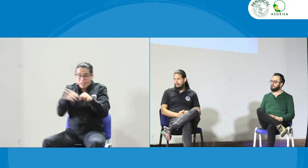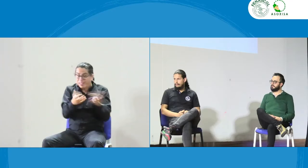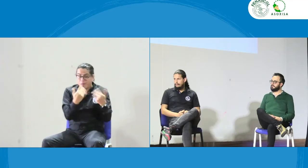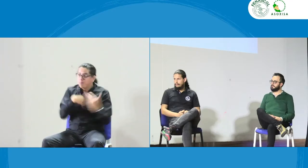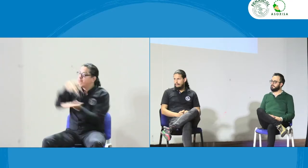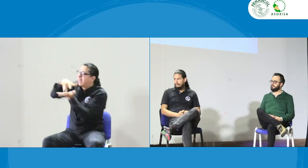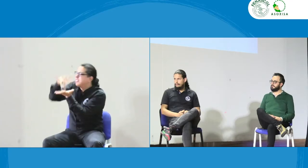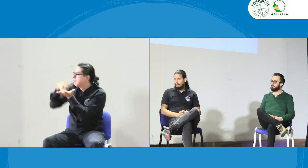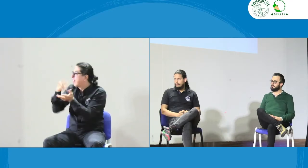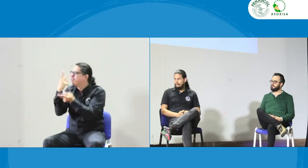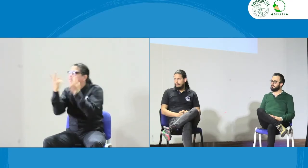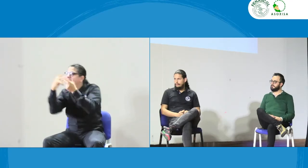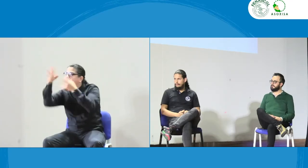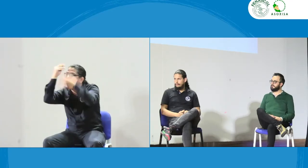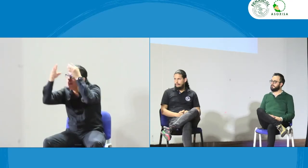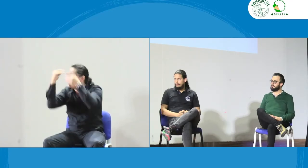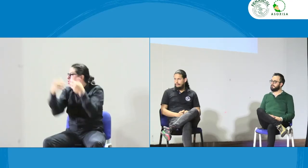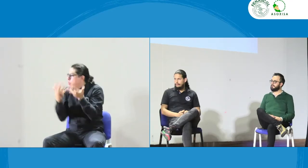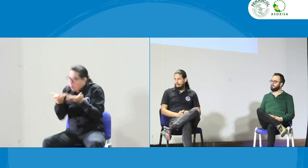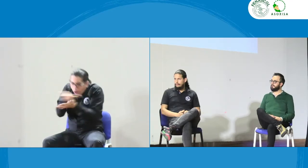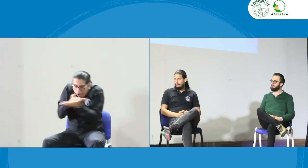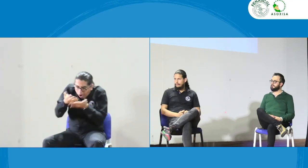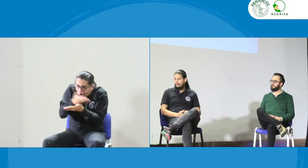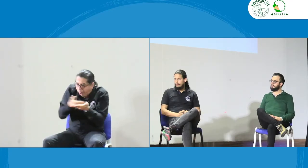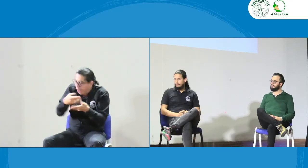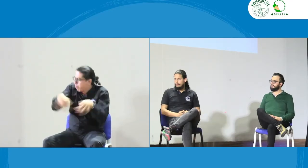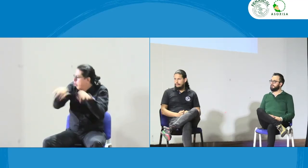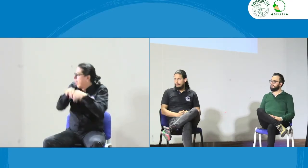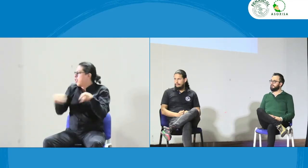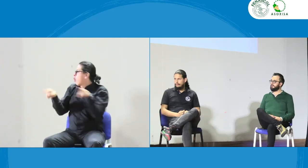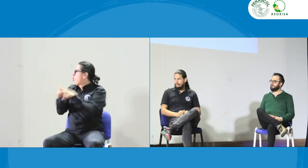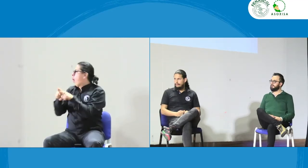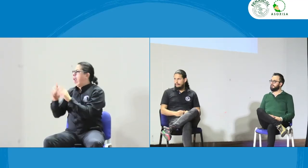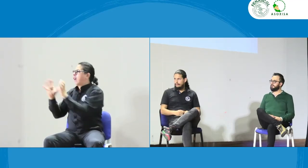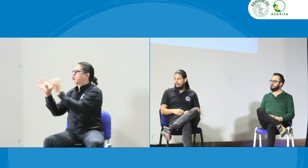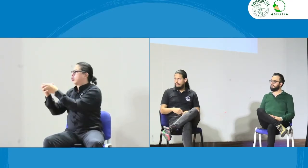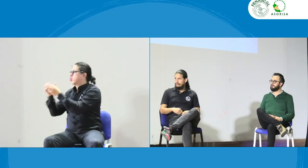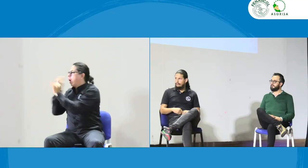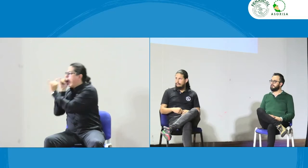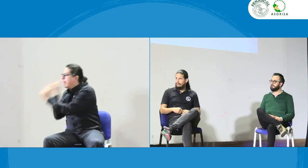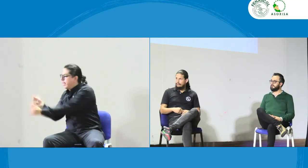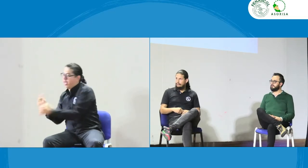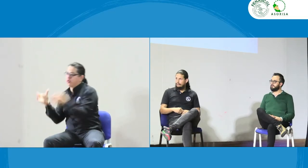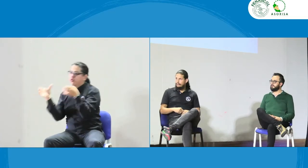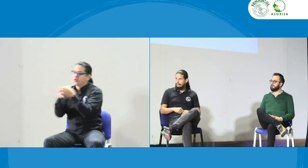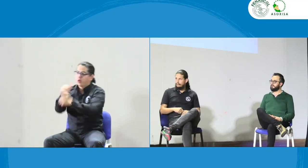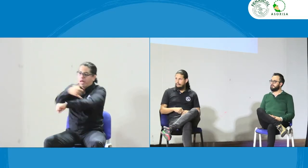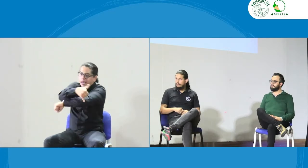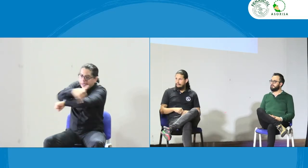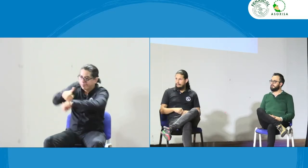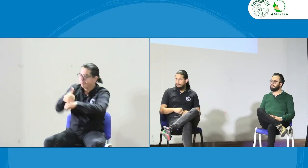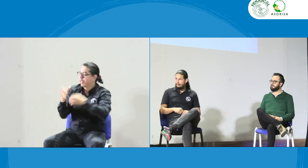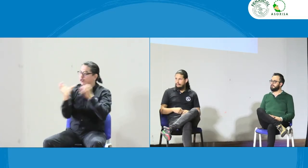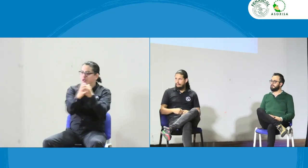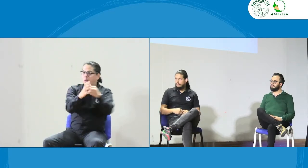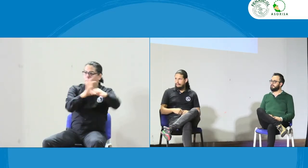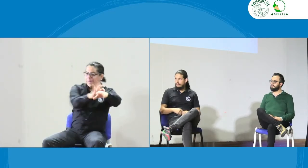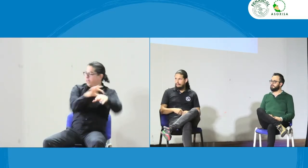foro podemos saber quién puede ser el representante si queremos participar se tiene información que se está haciendo también